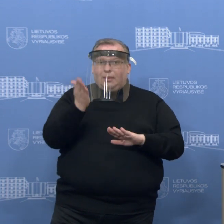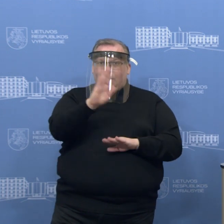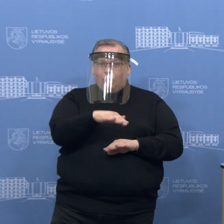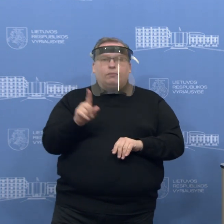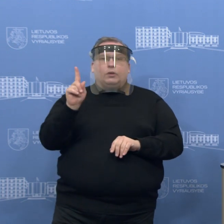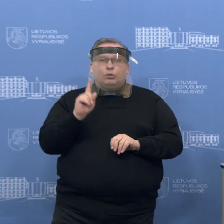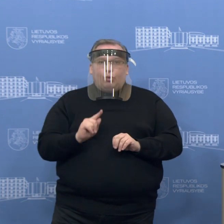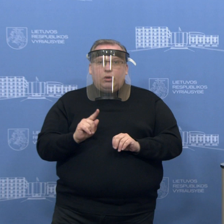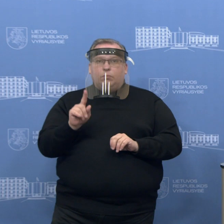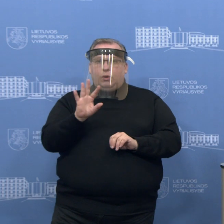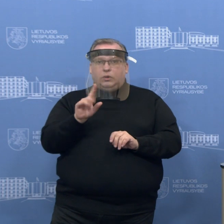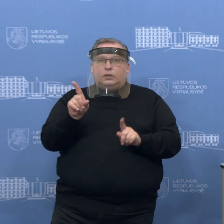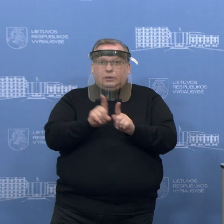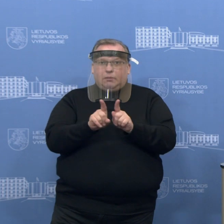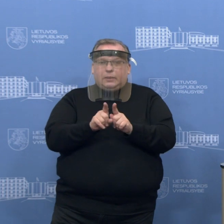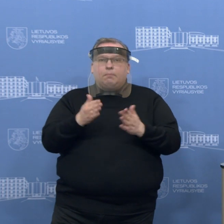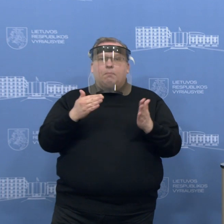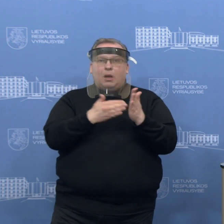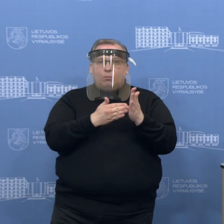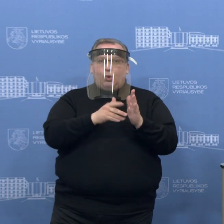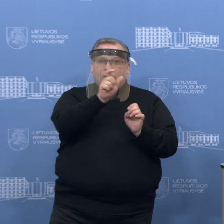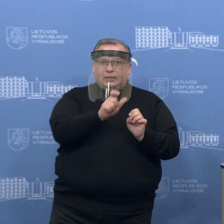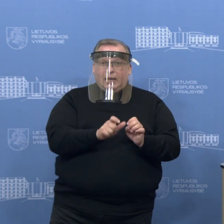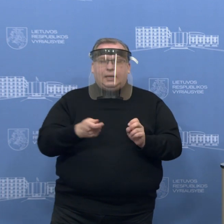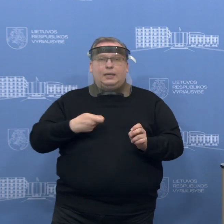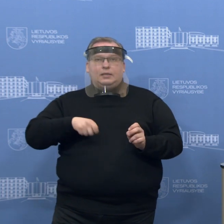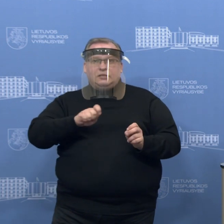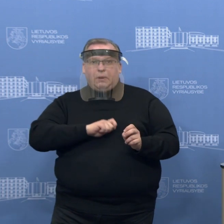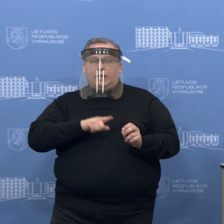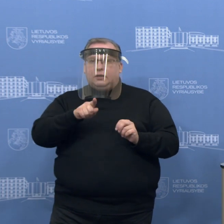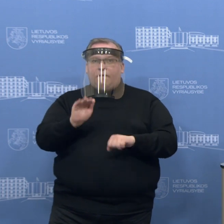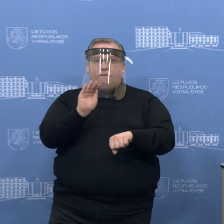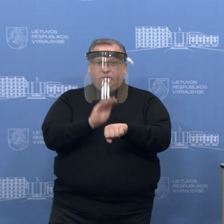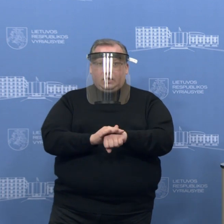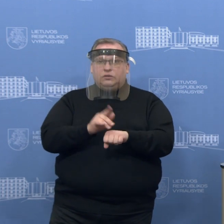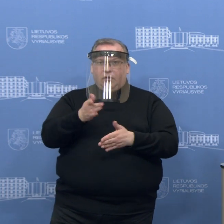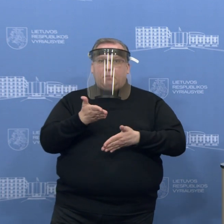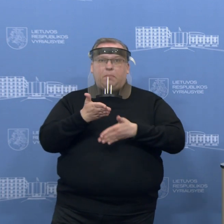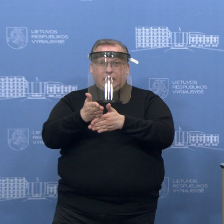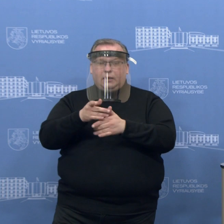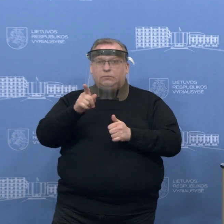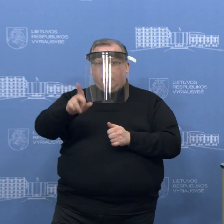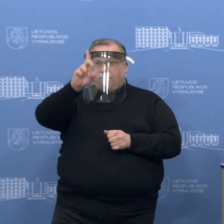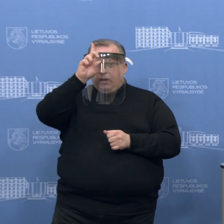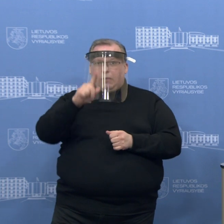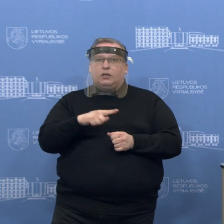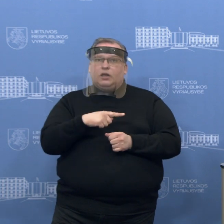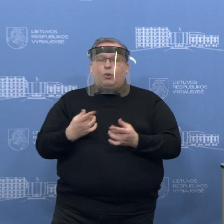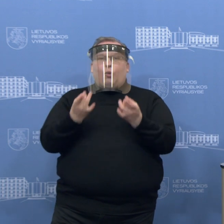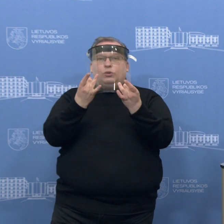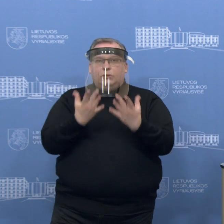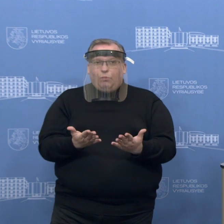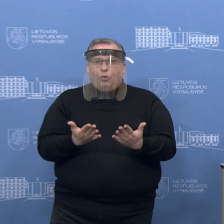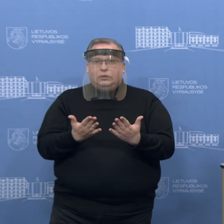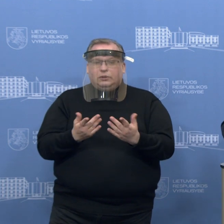tai dar norėjau pasitikslinti dėl paramos į Ispaniją į Italiją. Tai, vėl, mano klausimas būtų, ar tai realiai tą parama padės šis tom šalims, ar tai daugiau ir simbolinės